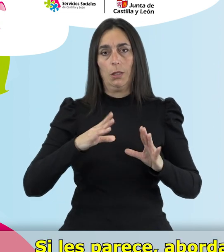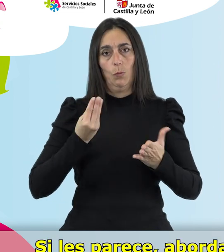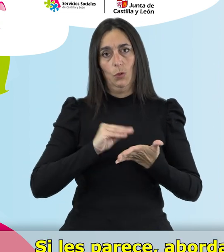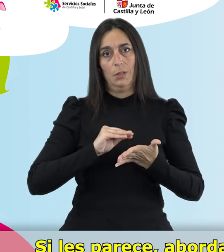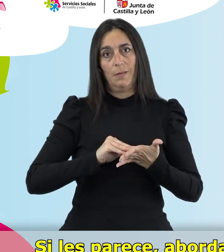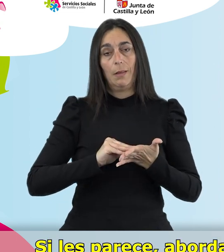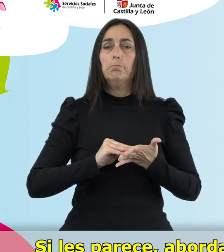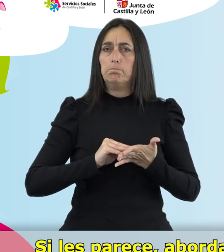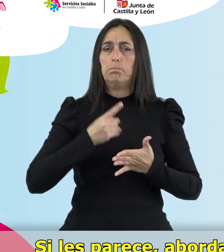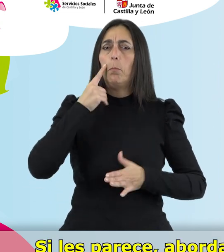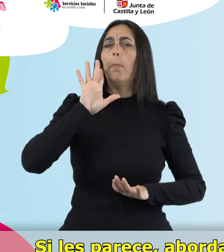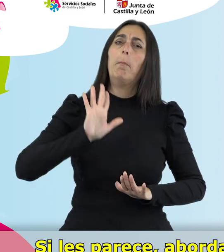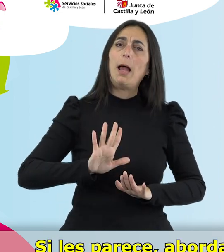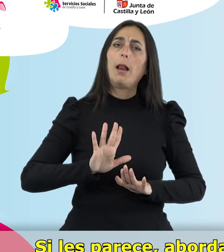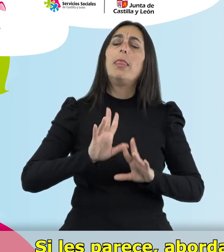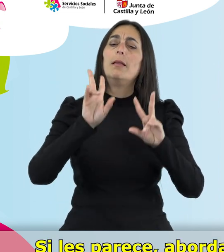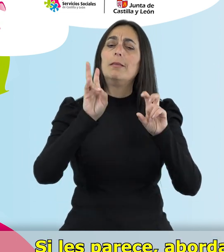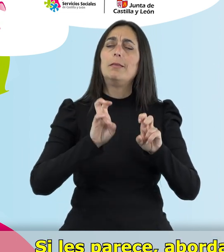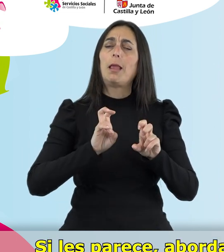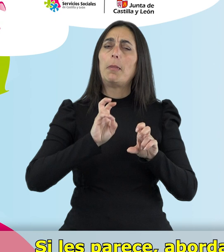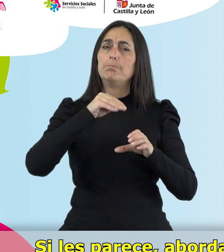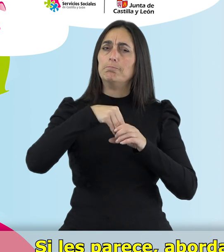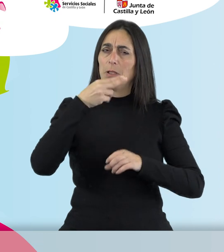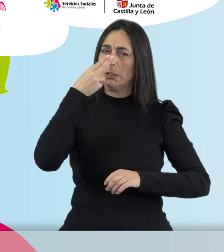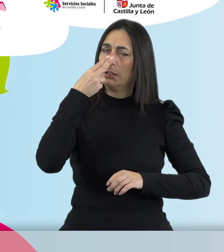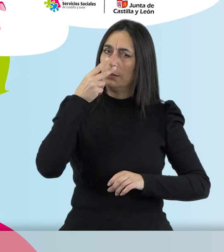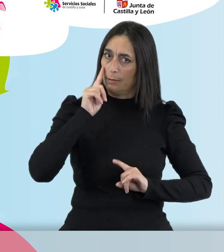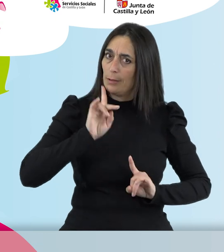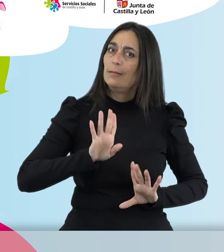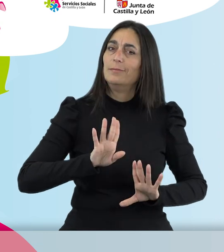Si les parece, abordamos este asunto tan interesante.